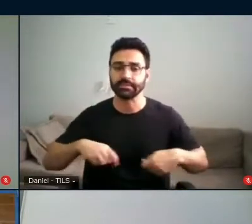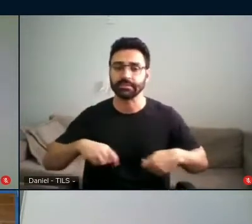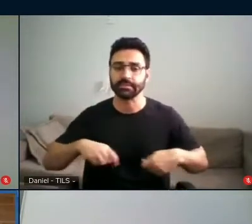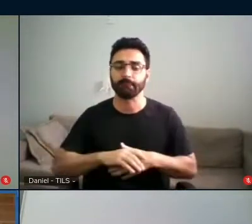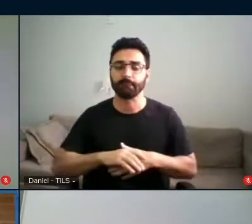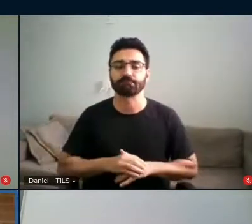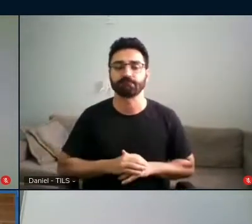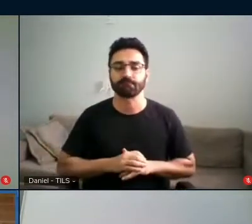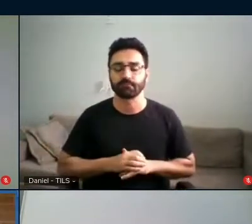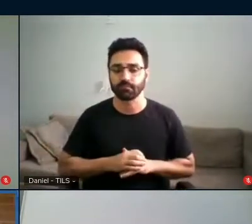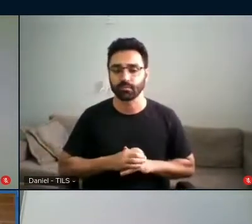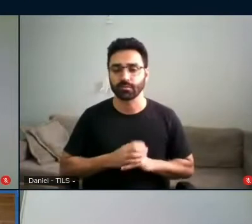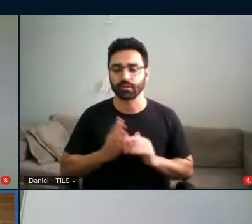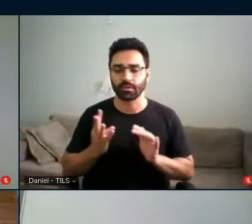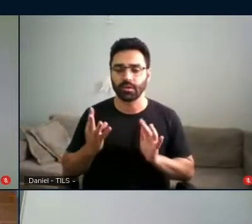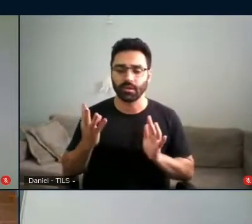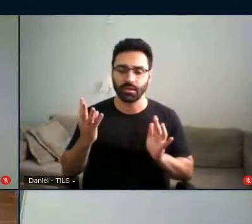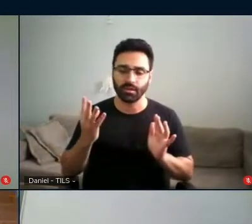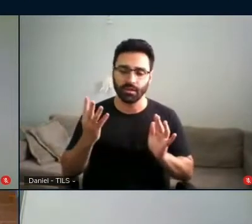no trabalho.